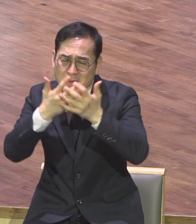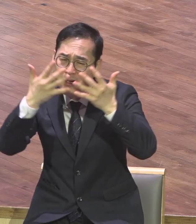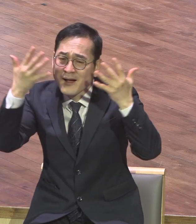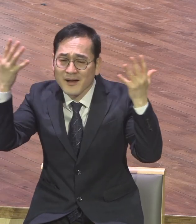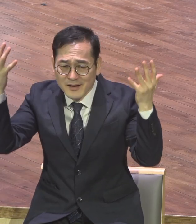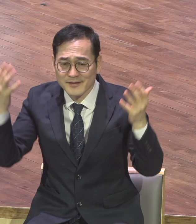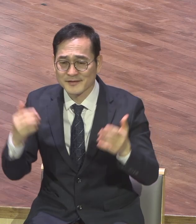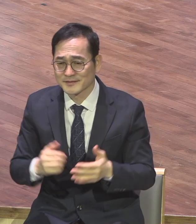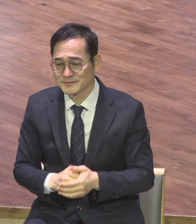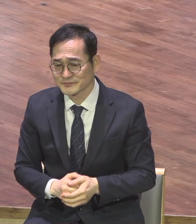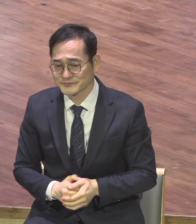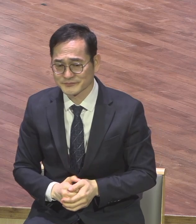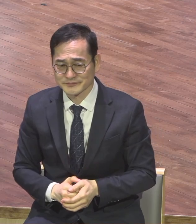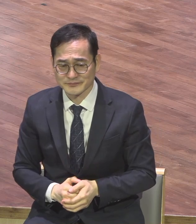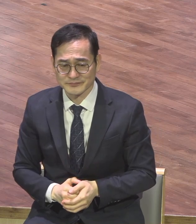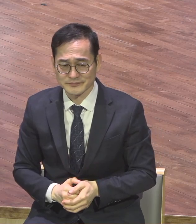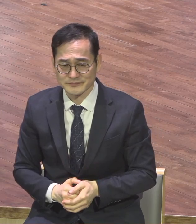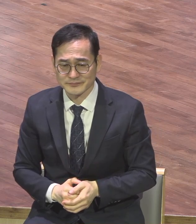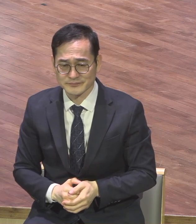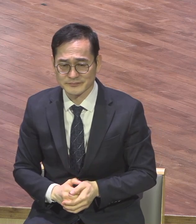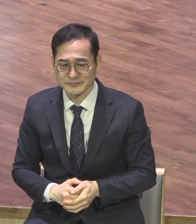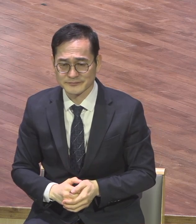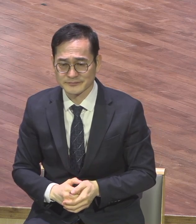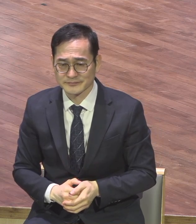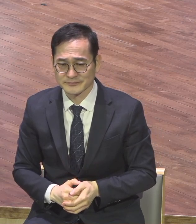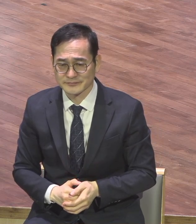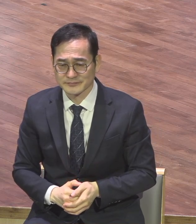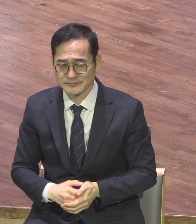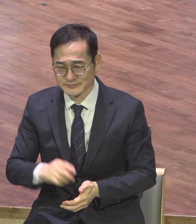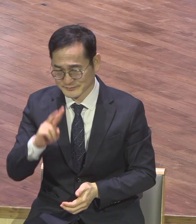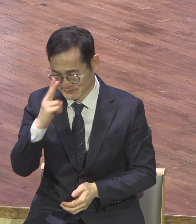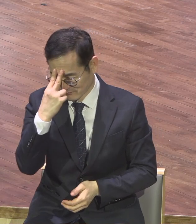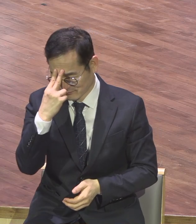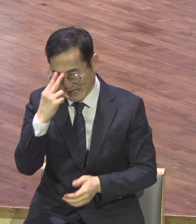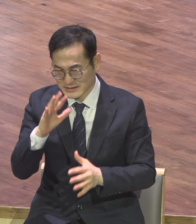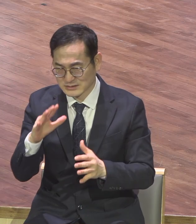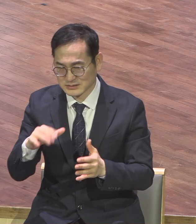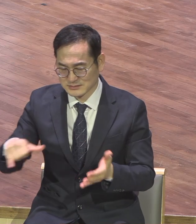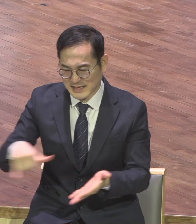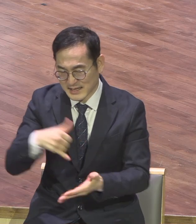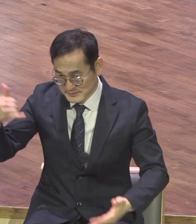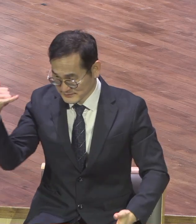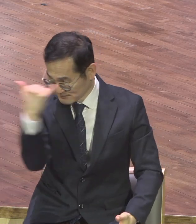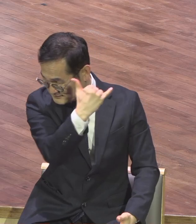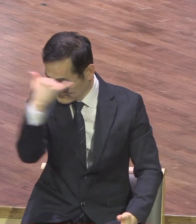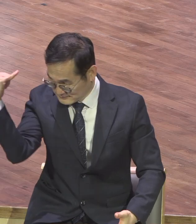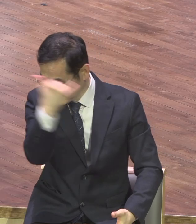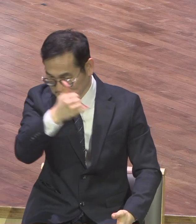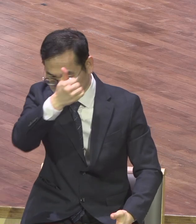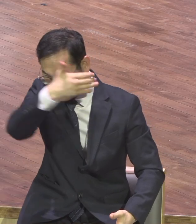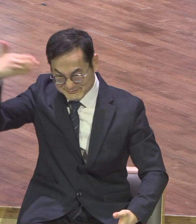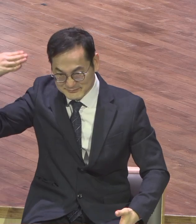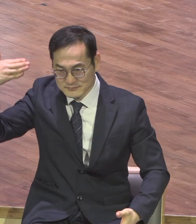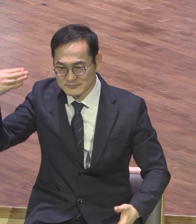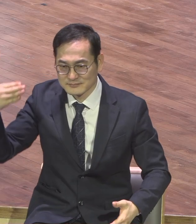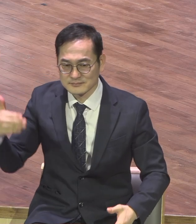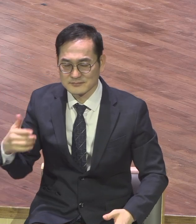인상이 펴지지 은혜 받으니까 은혜 받는 기쁨이 흘러나오면 사람들이 이야